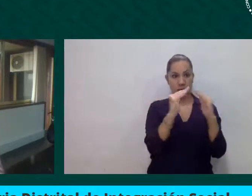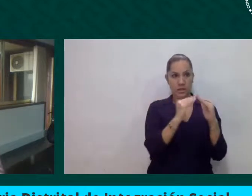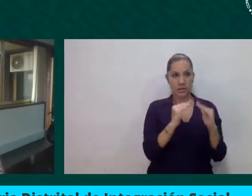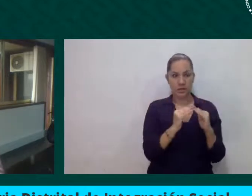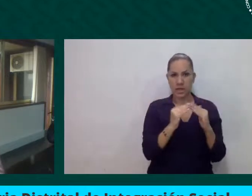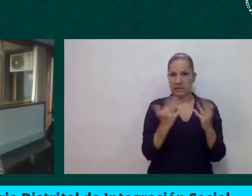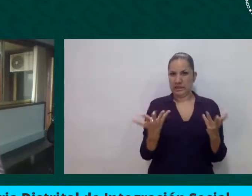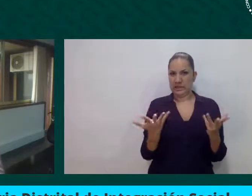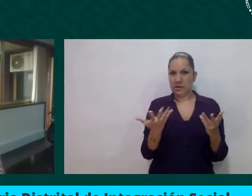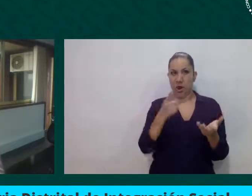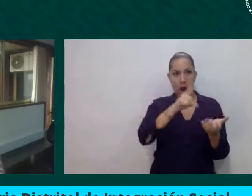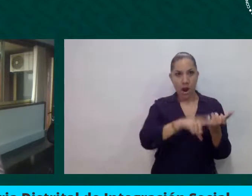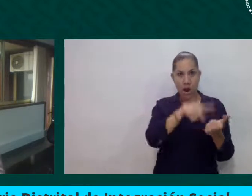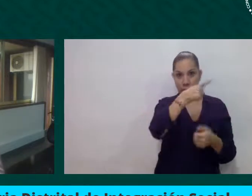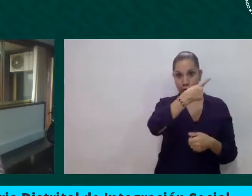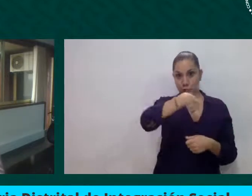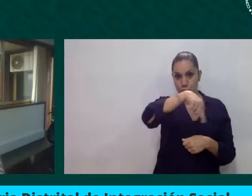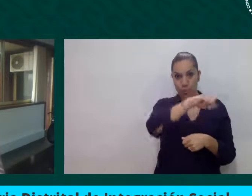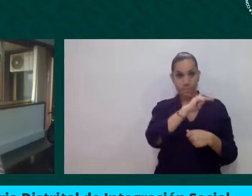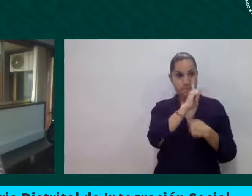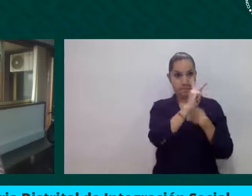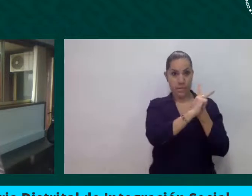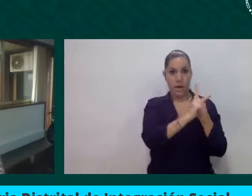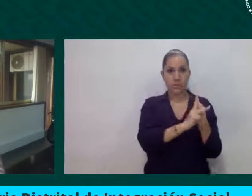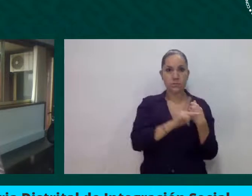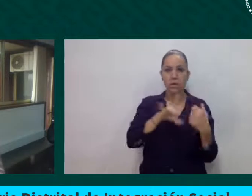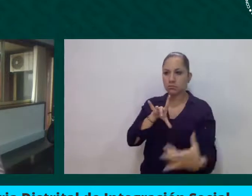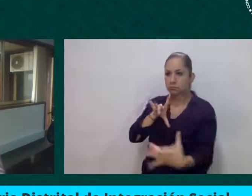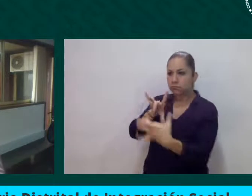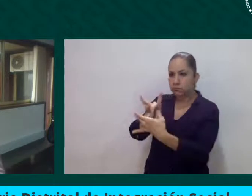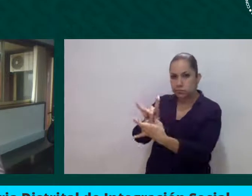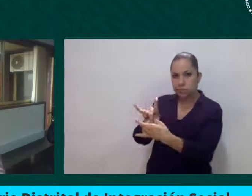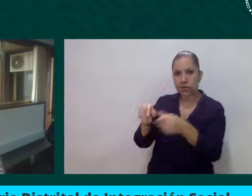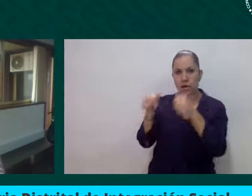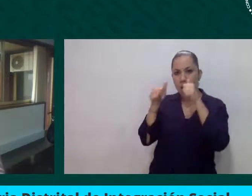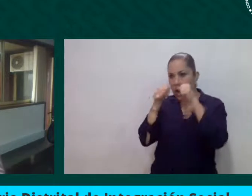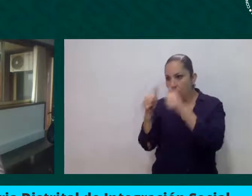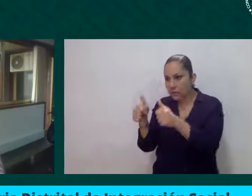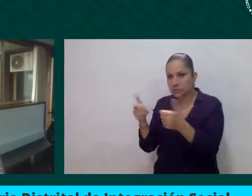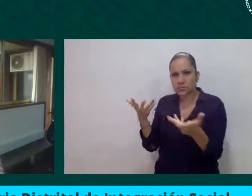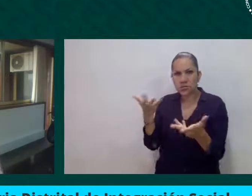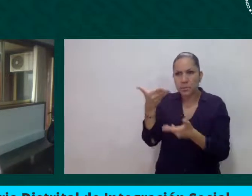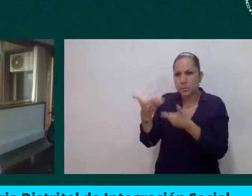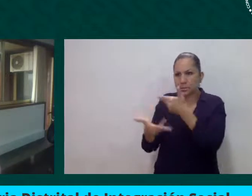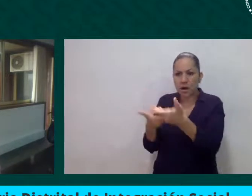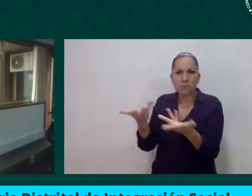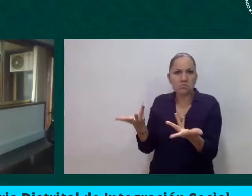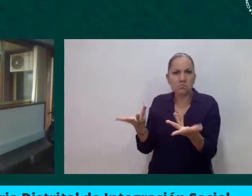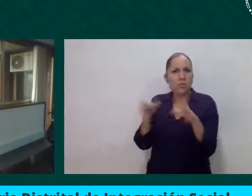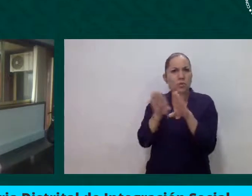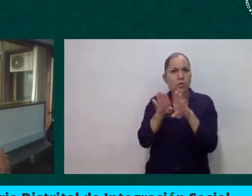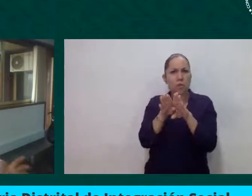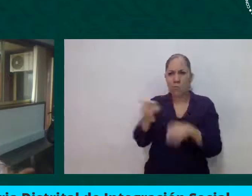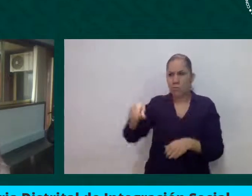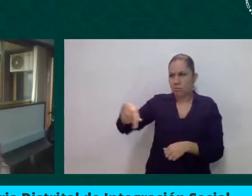momento a otro para poder decirles tenemos cómo solventar su mínimo vital. Y esa situación, lejos de